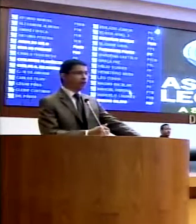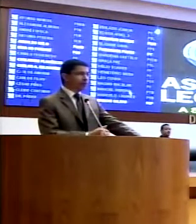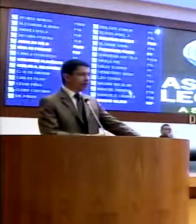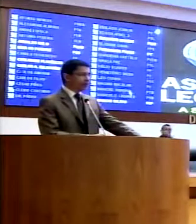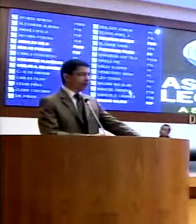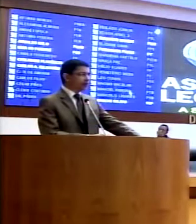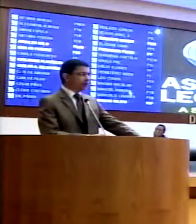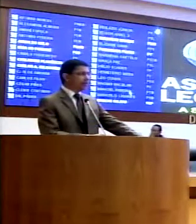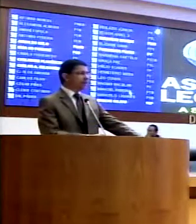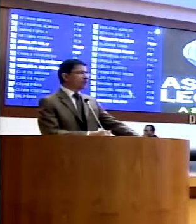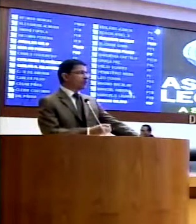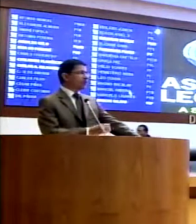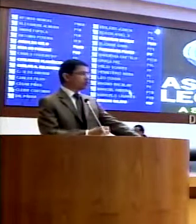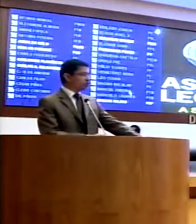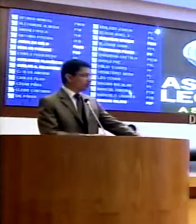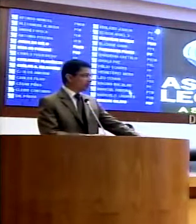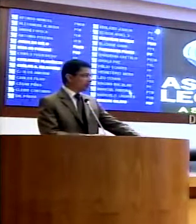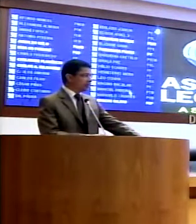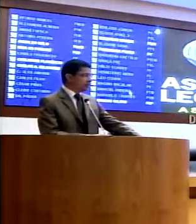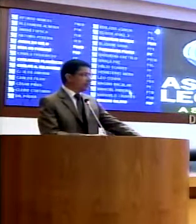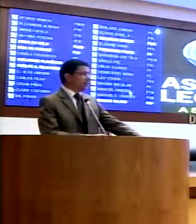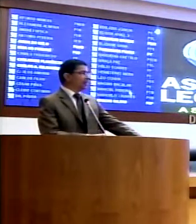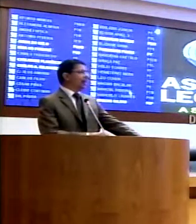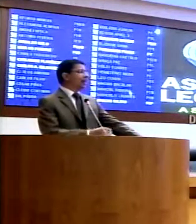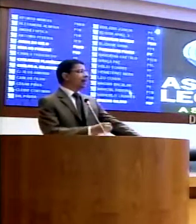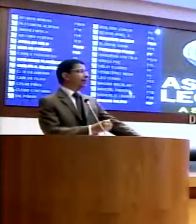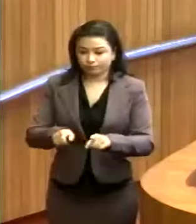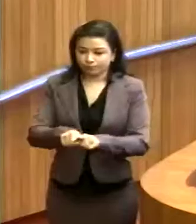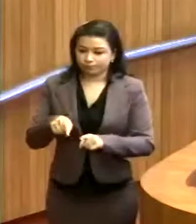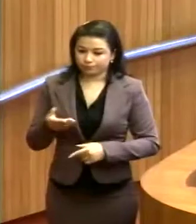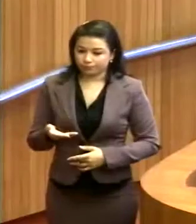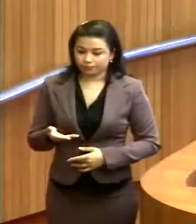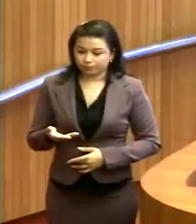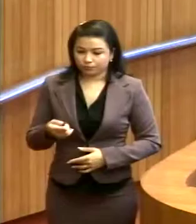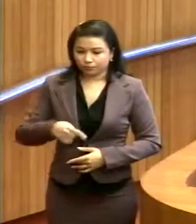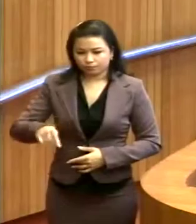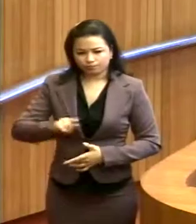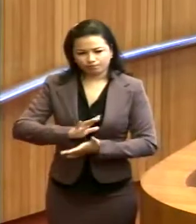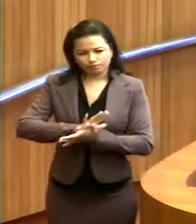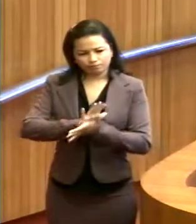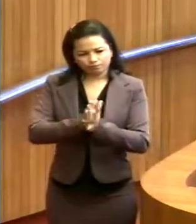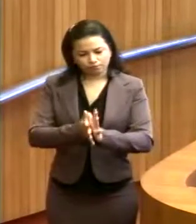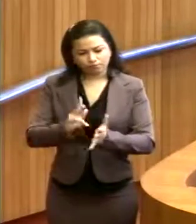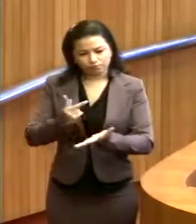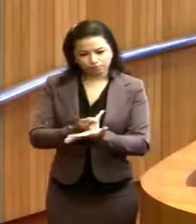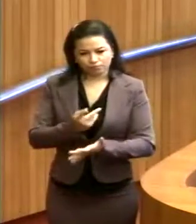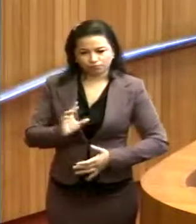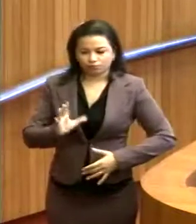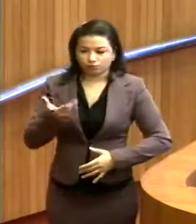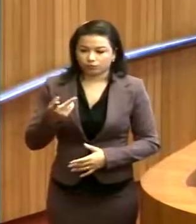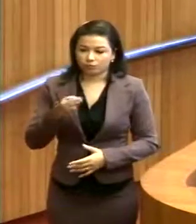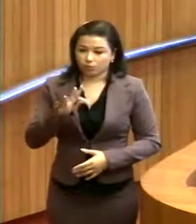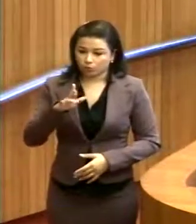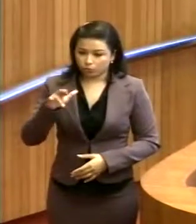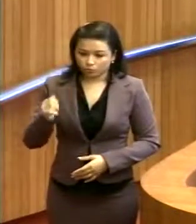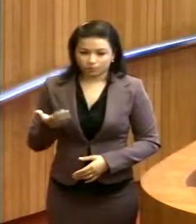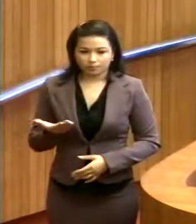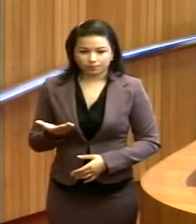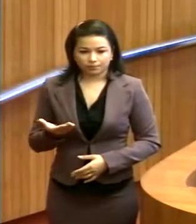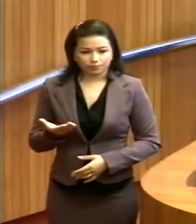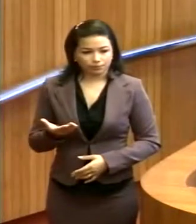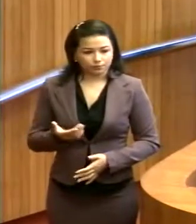seu sofrimento, das perseguições, do massacre que ele foi vítima, da tortura,